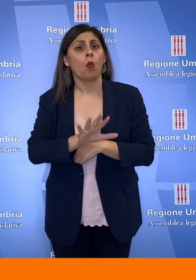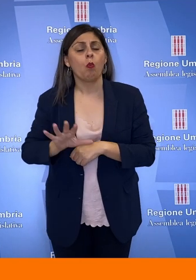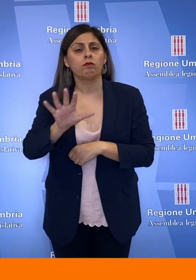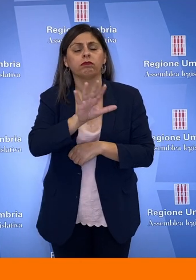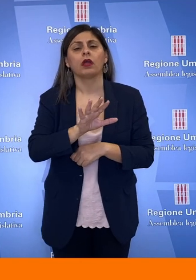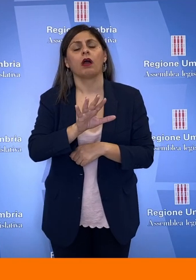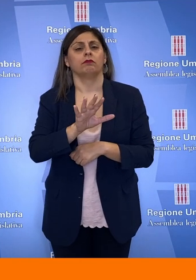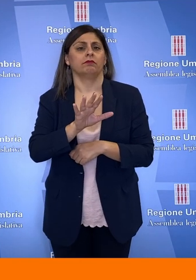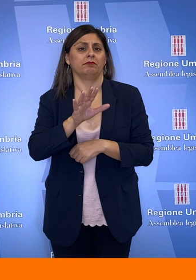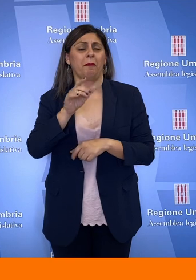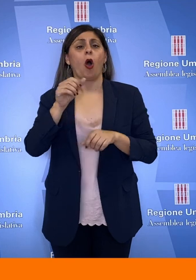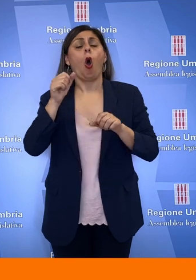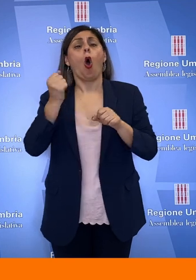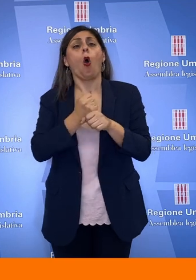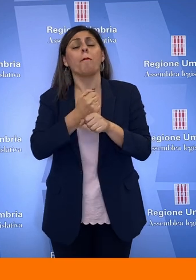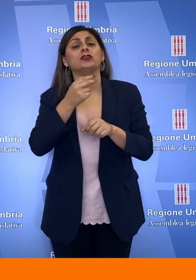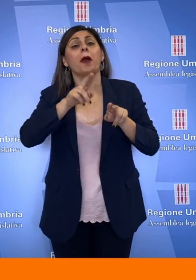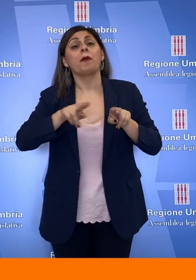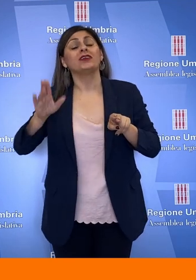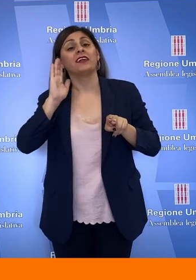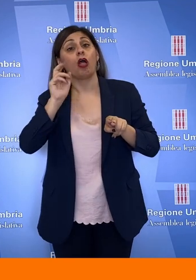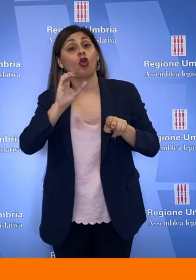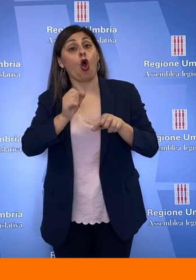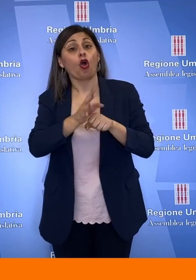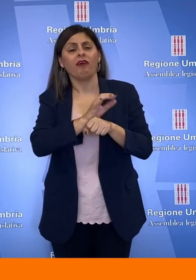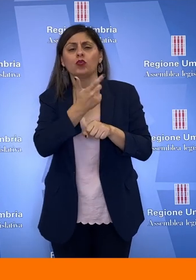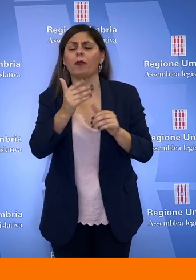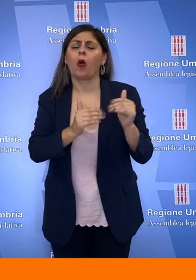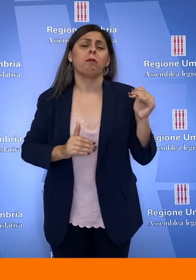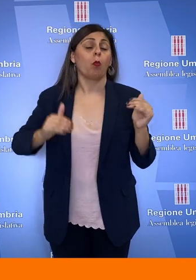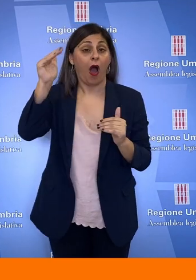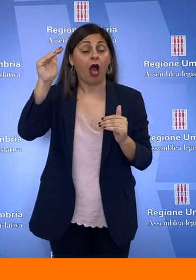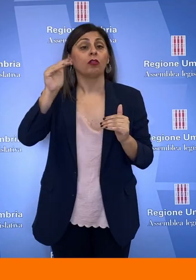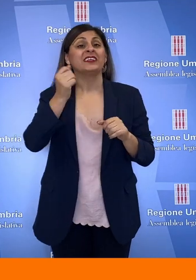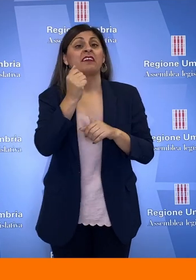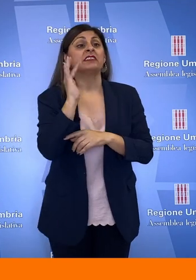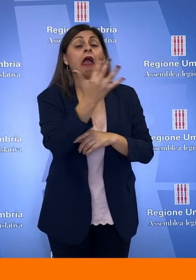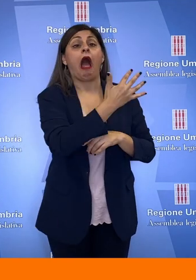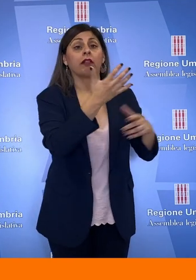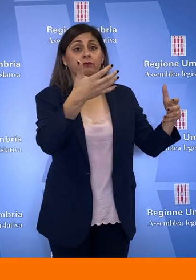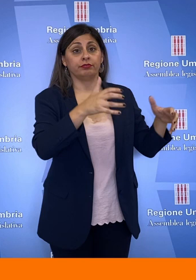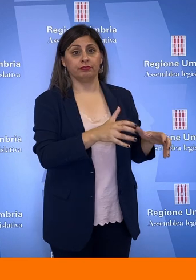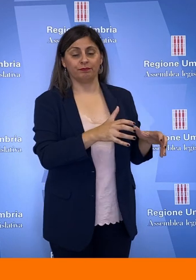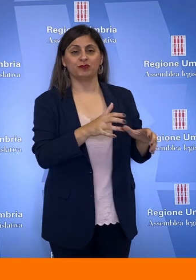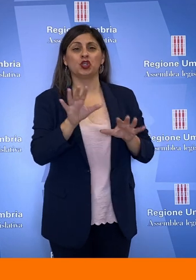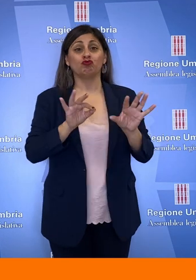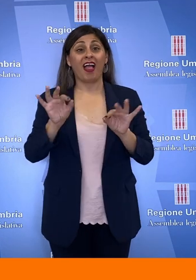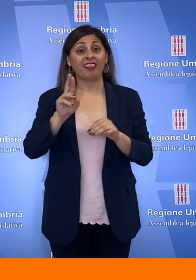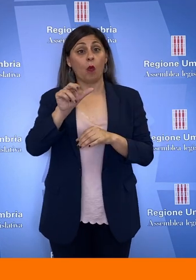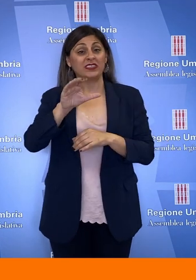in Umbria c'è il numero più alto di occupazione posti letto per covid, con riduzione degli altri servizi. La scelta sulle USCA